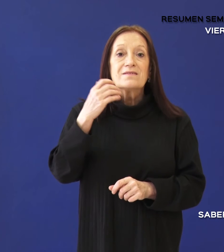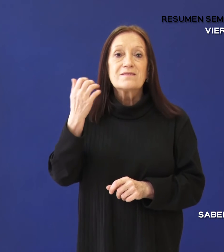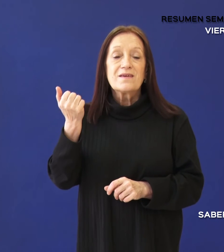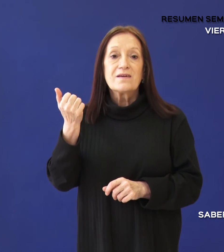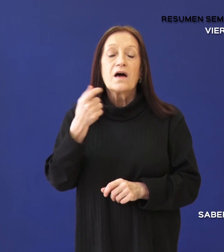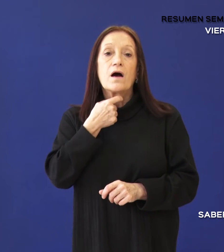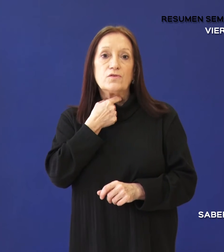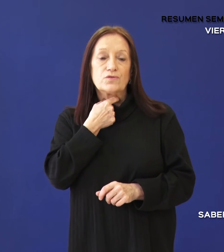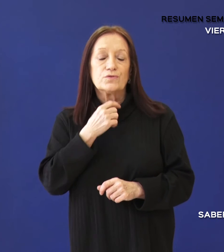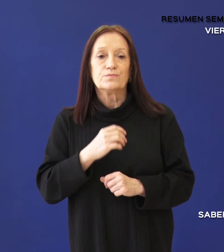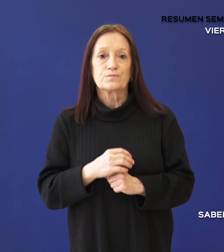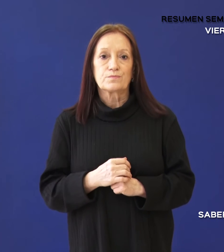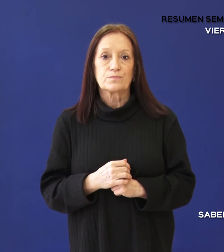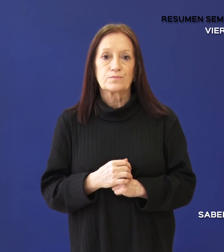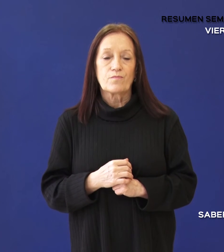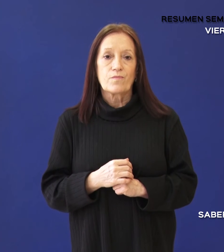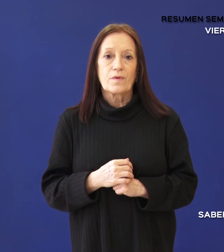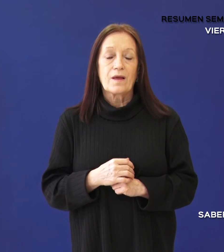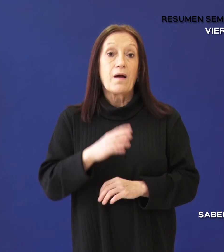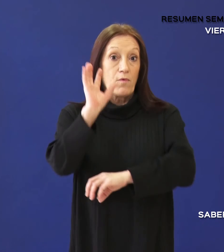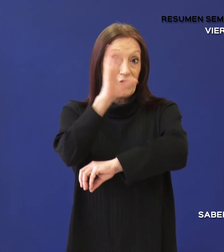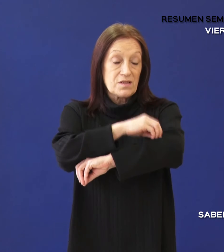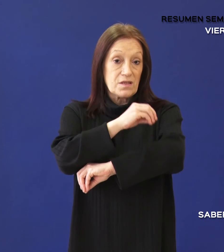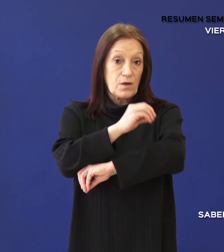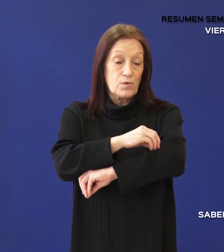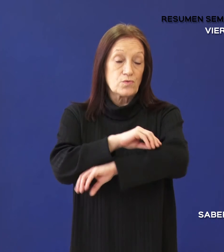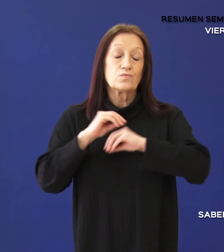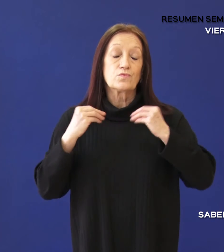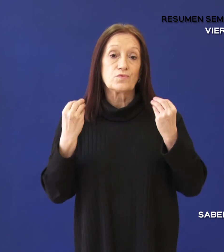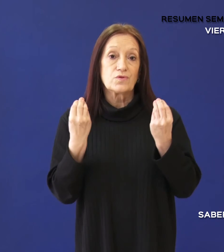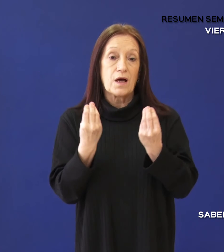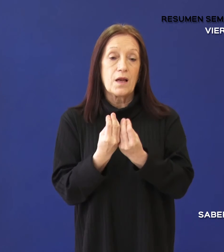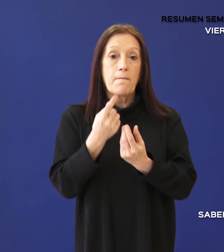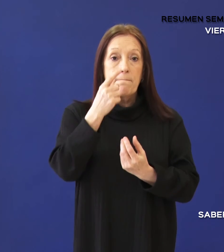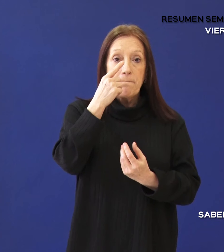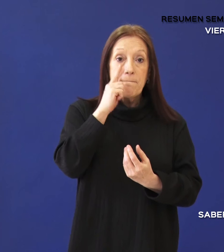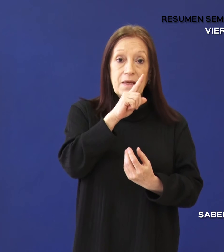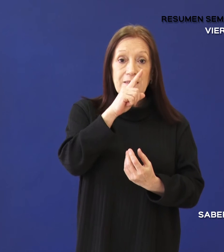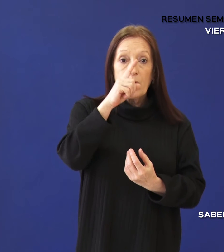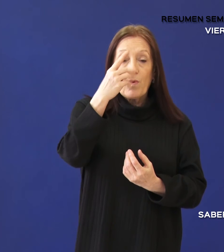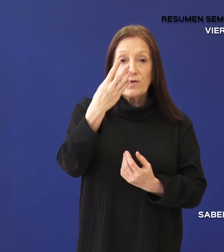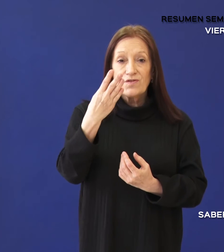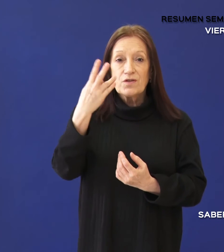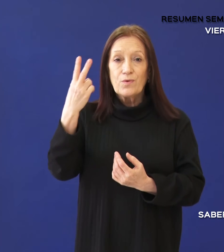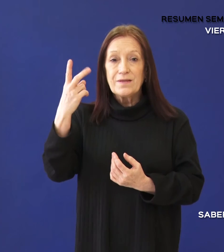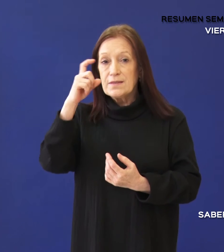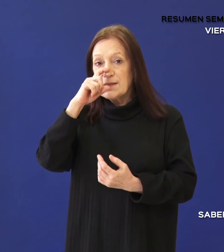Santa Cruz registra un total de 1.427 casos activos